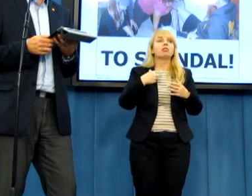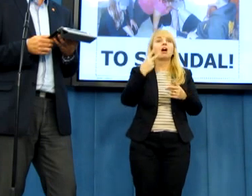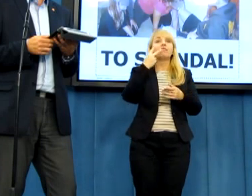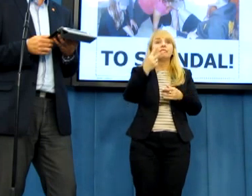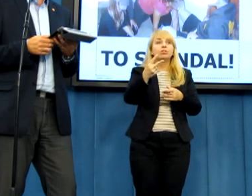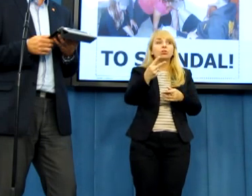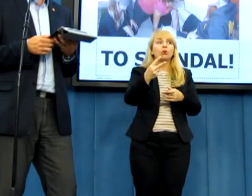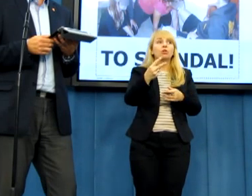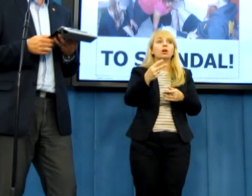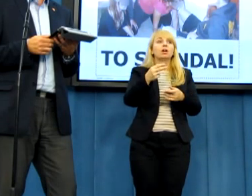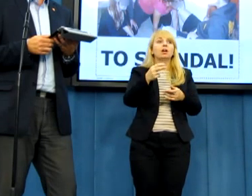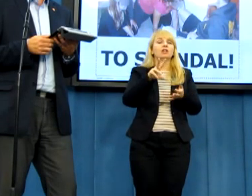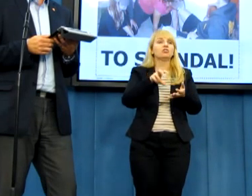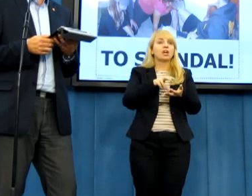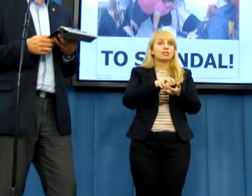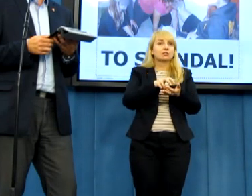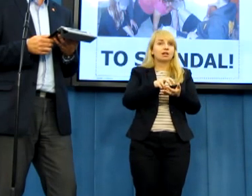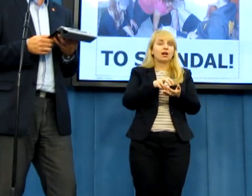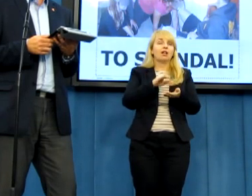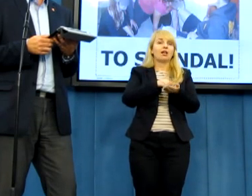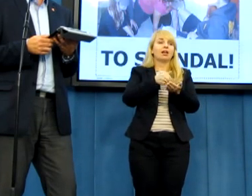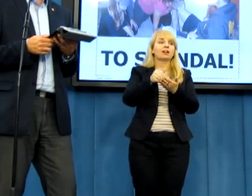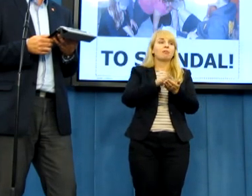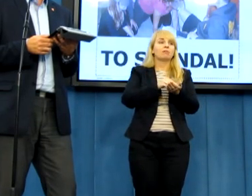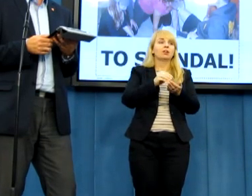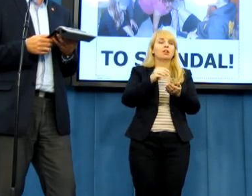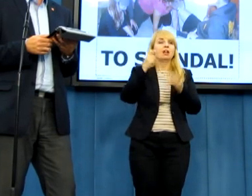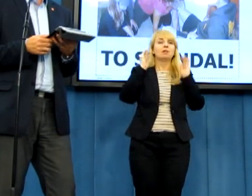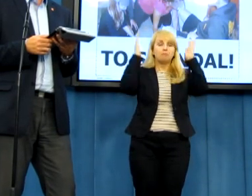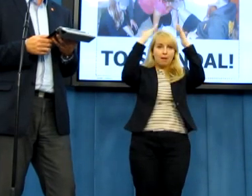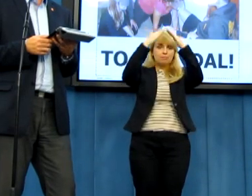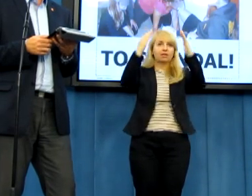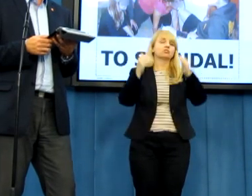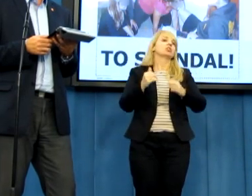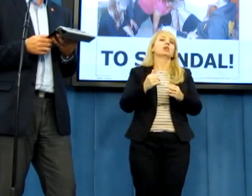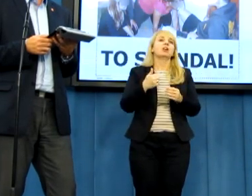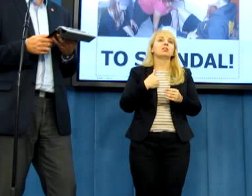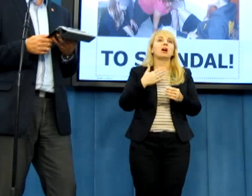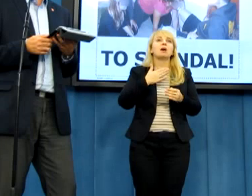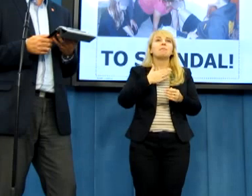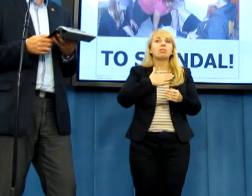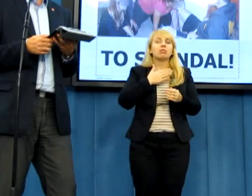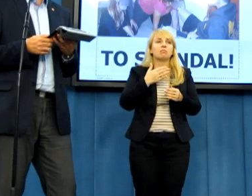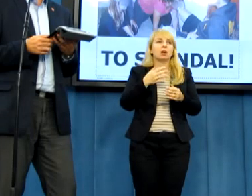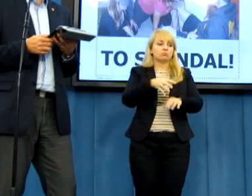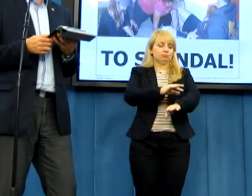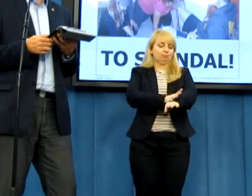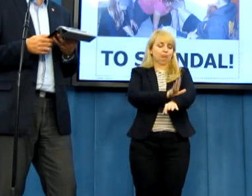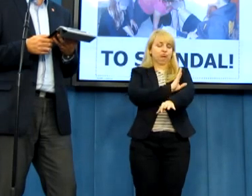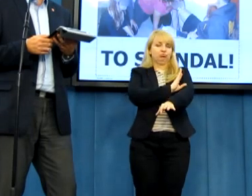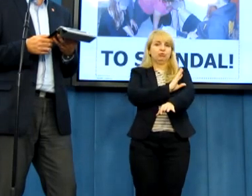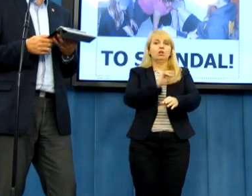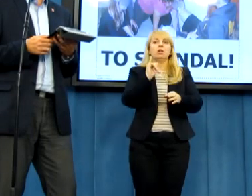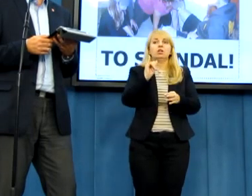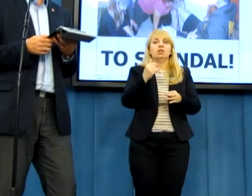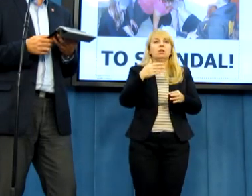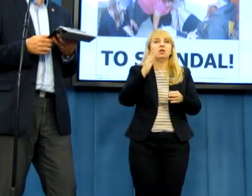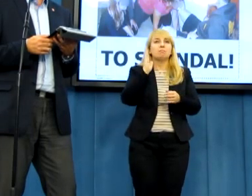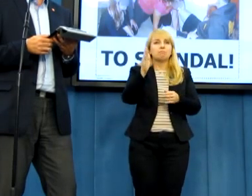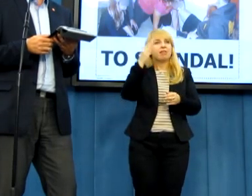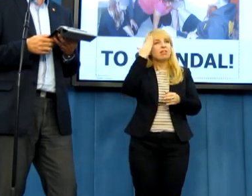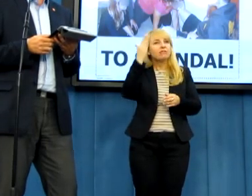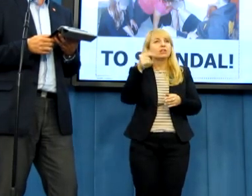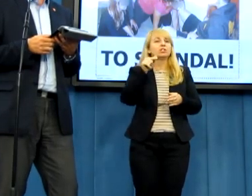kremówki papieskiej będę miał ciarki i będę po prostu wiedział i będzie mi się to kojarzyło